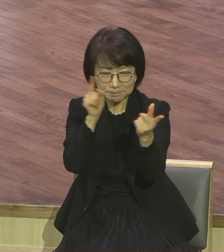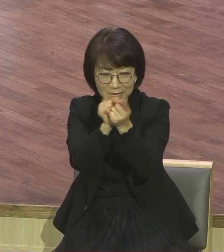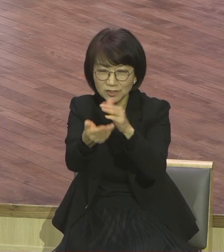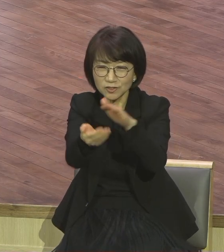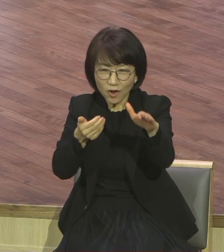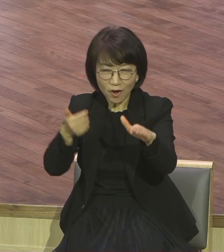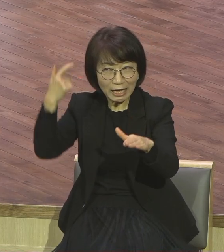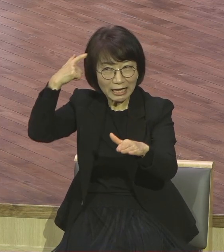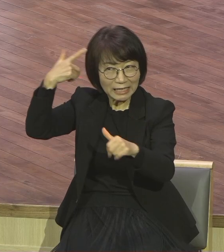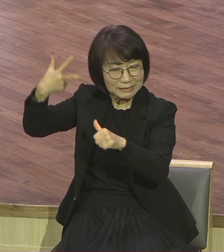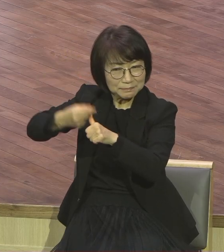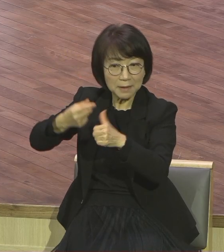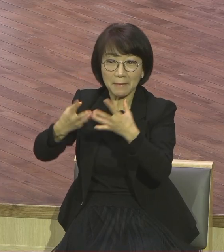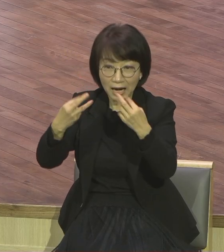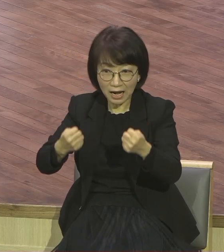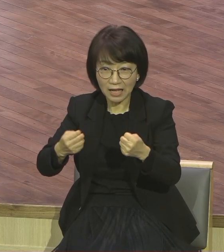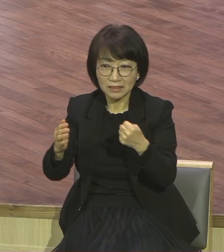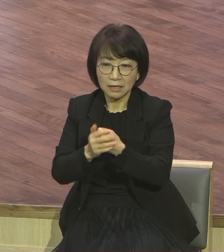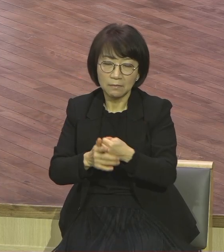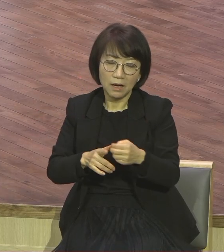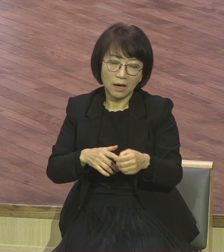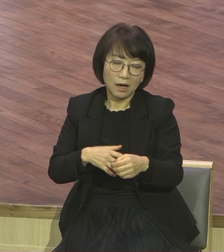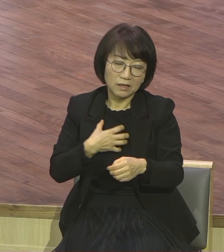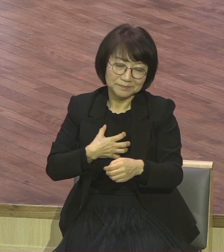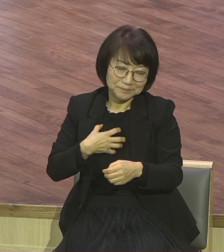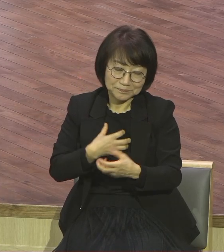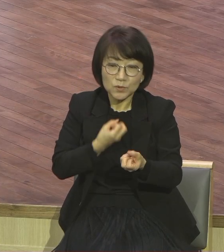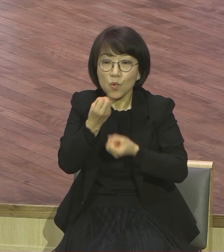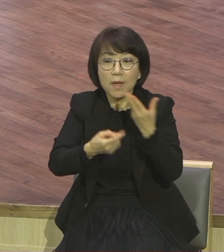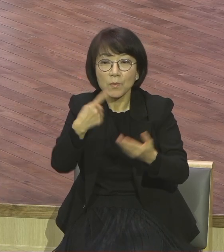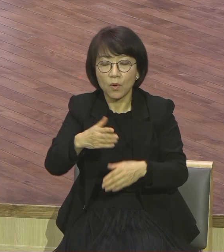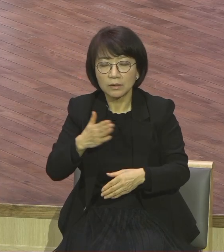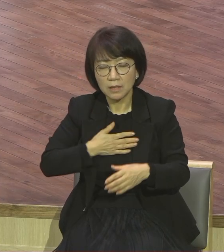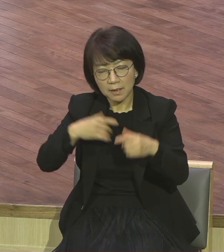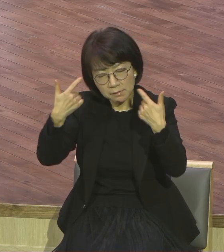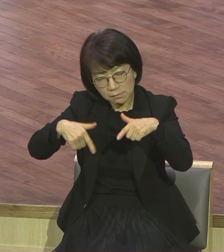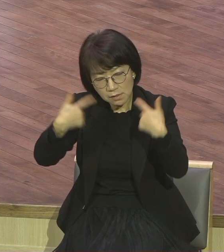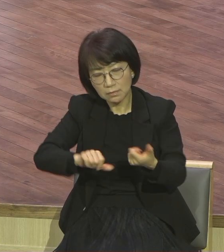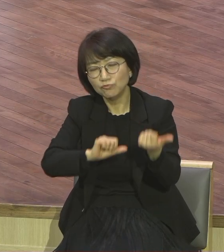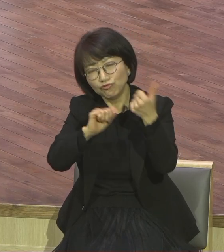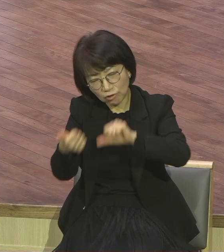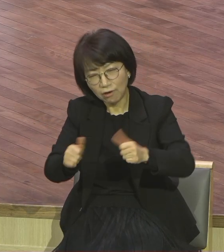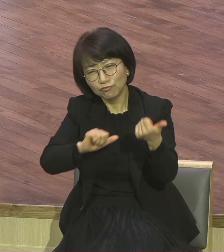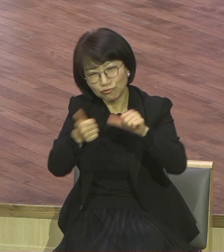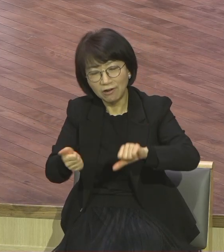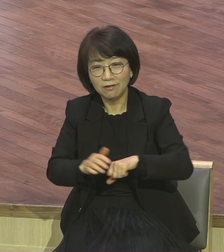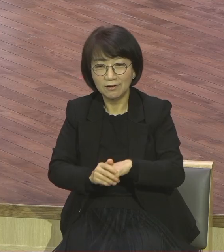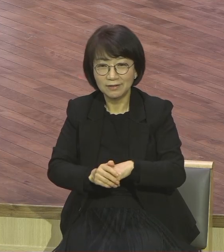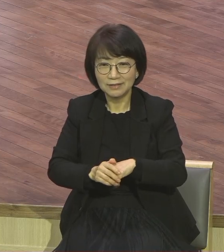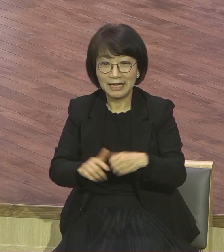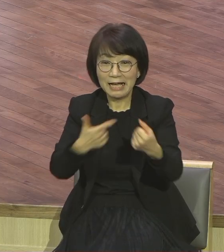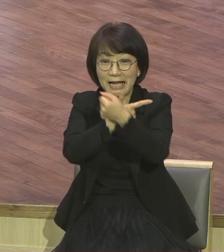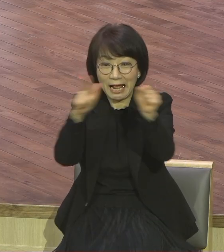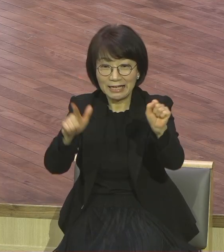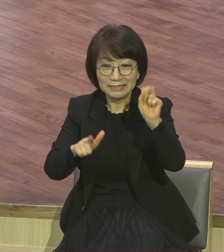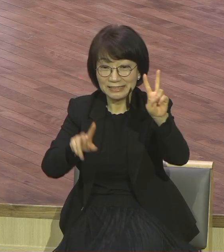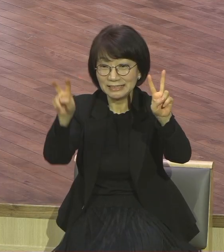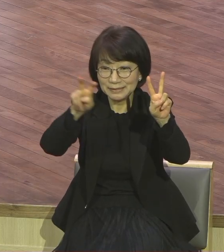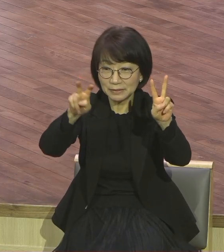죽노라 날마다 죽노라 날마다 갈라든지 장 20절이라면 나는 진짜 못 봤겠다. 내가 산 것이 아니다. 그리스도 사는 게